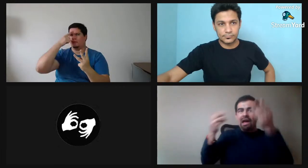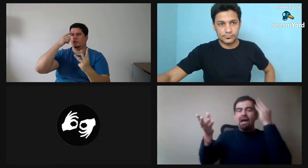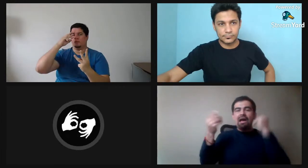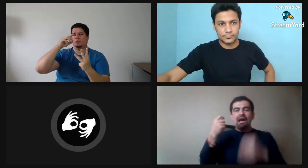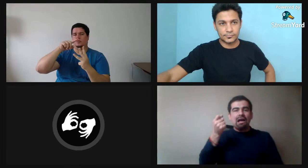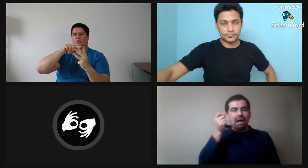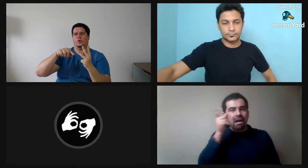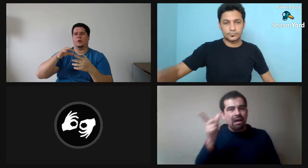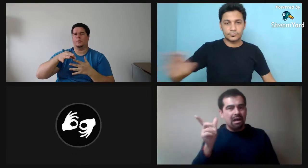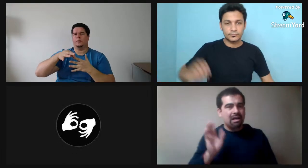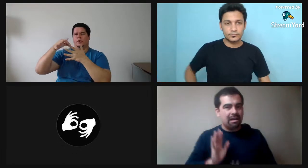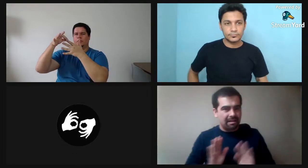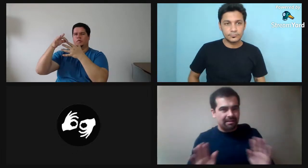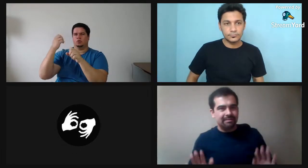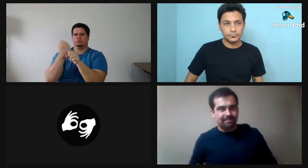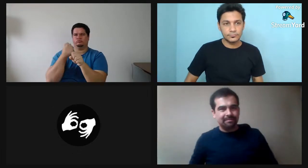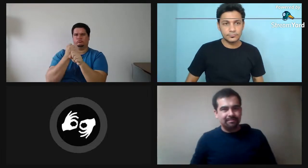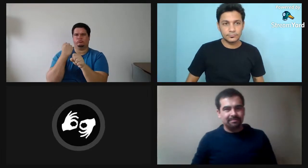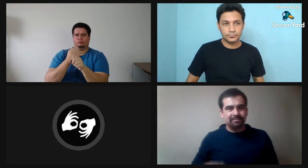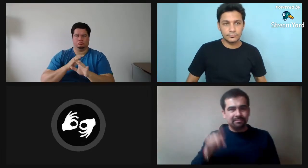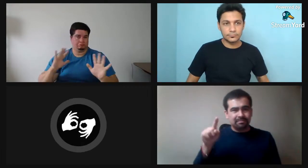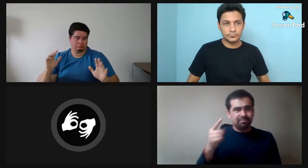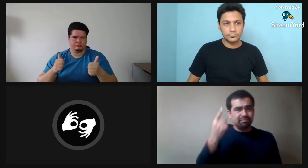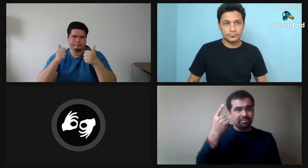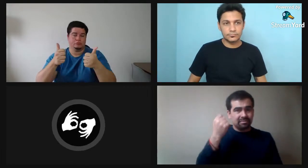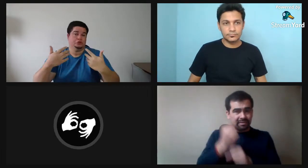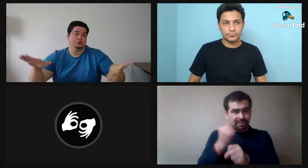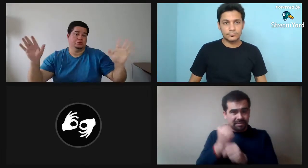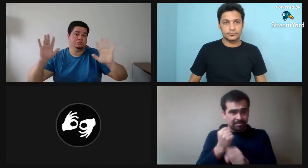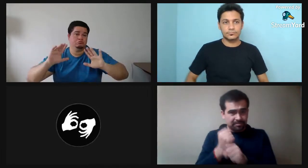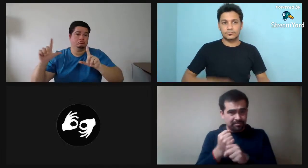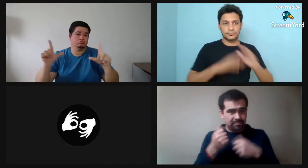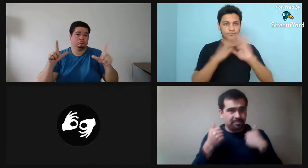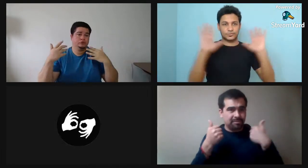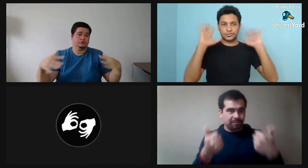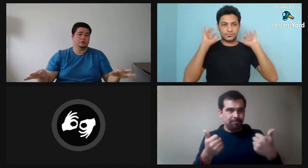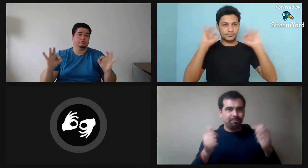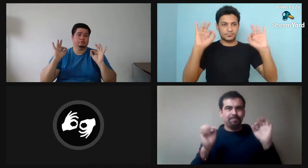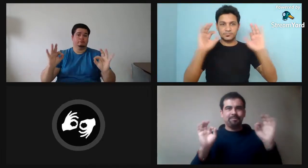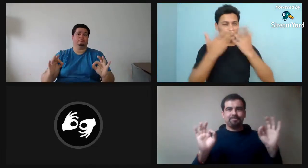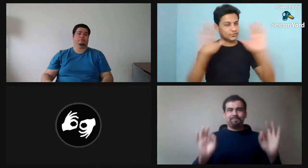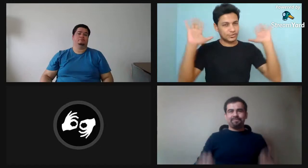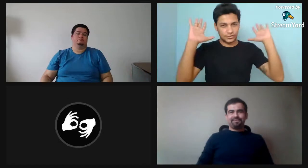con mucho poder. Y es donde ellos pueden apreciarlo y entenderlo.